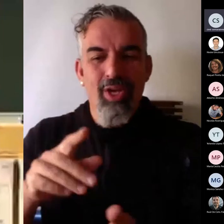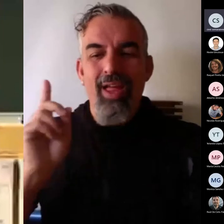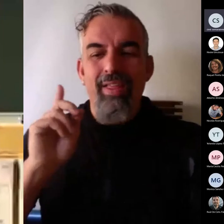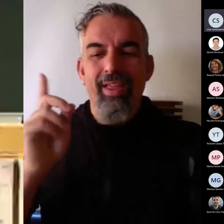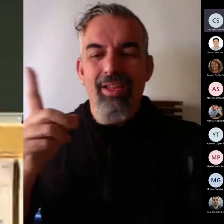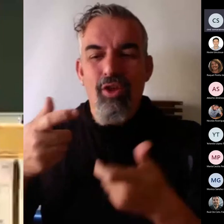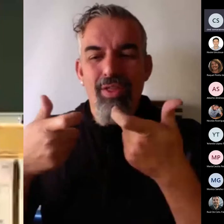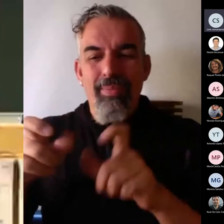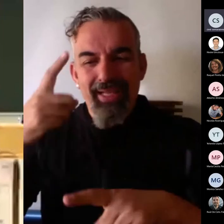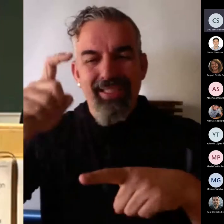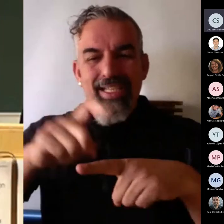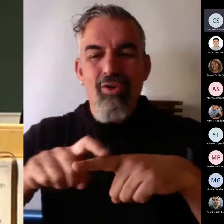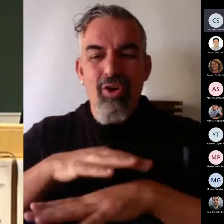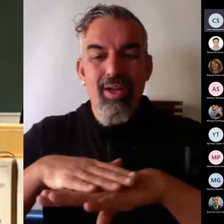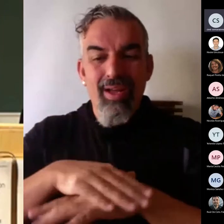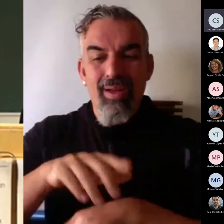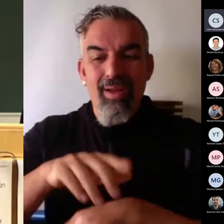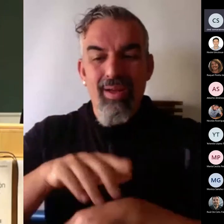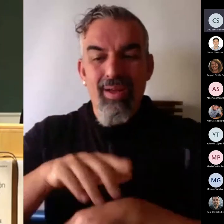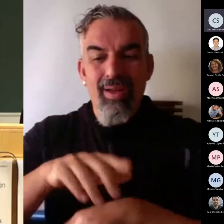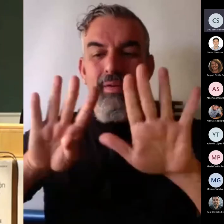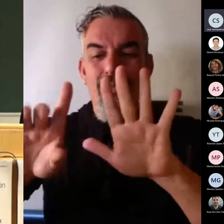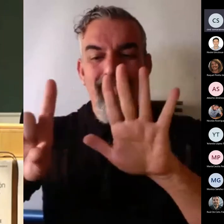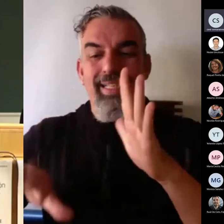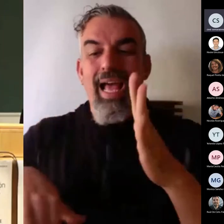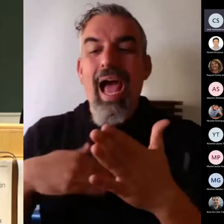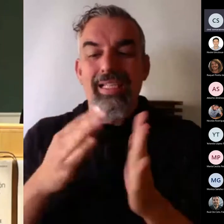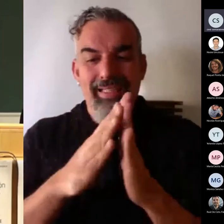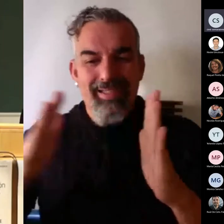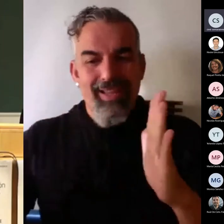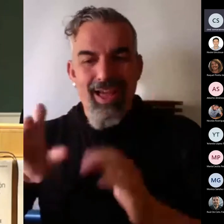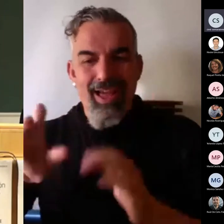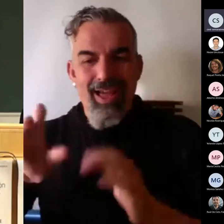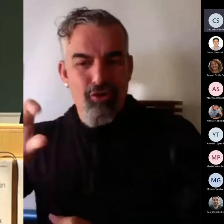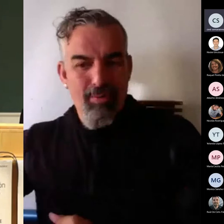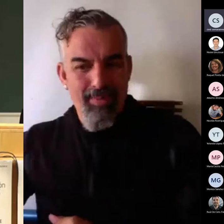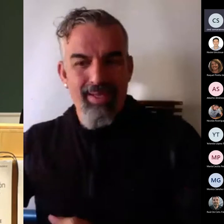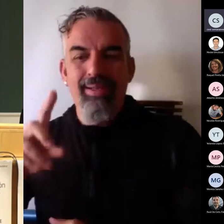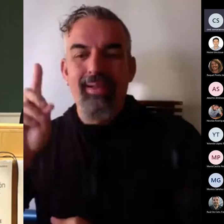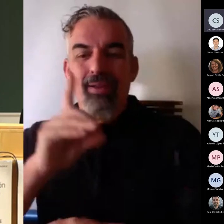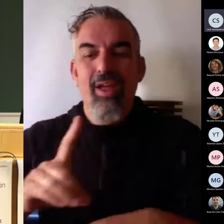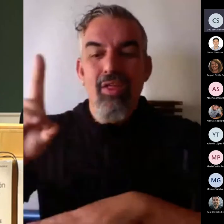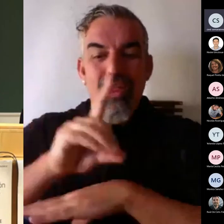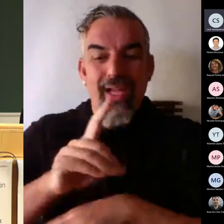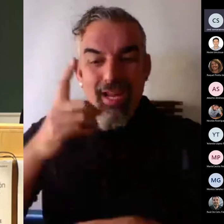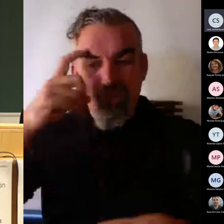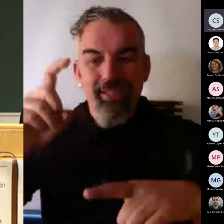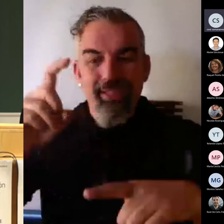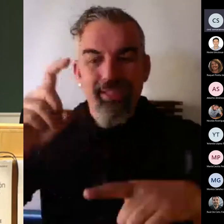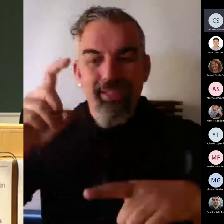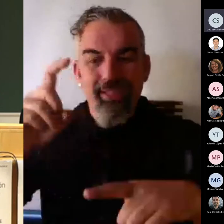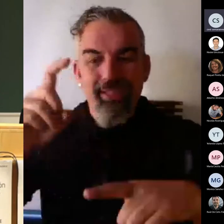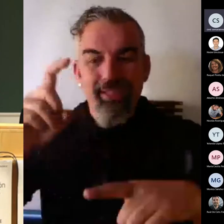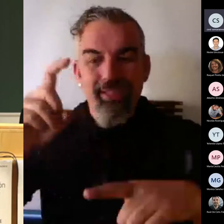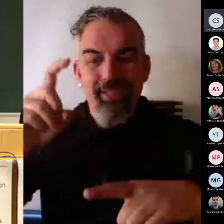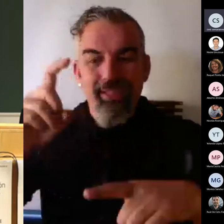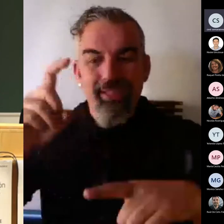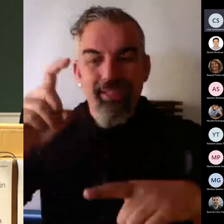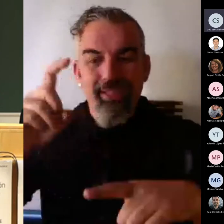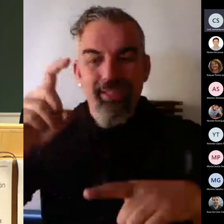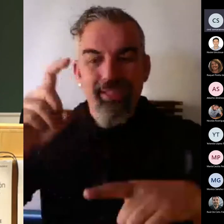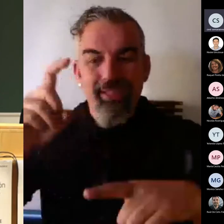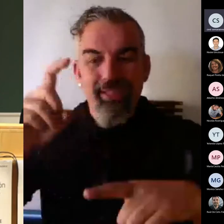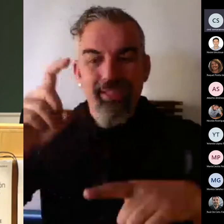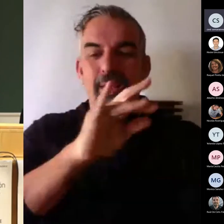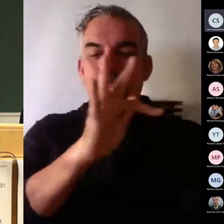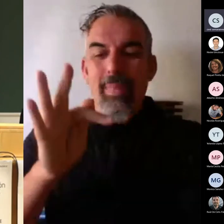Básica desde 1996 hasta el año 2000, vicidecano y decano de Psicología de 2001 a 2009, y